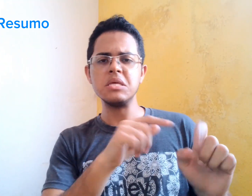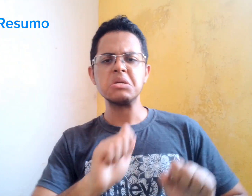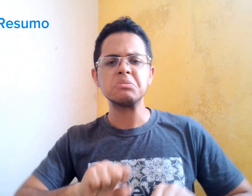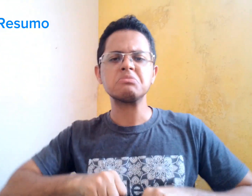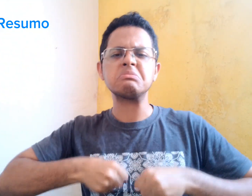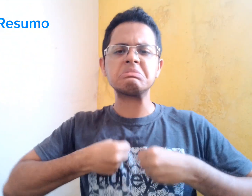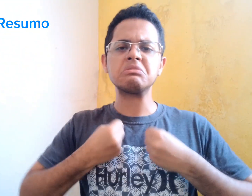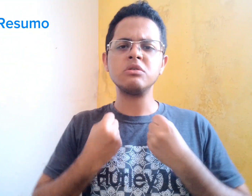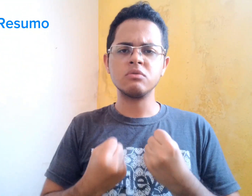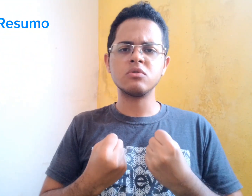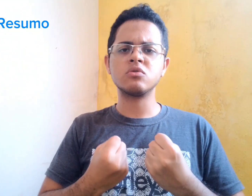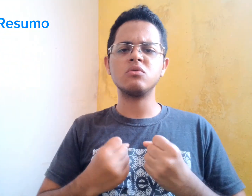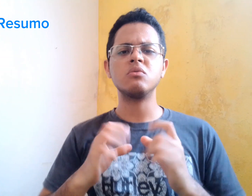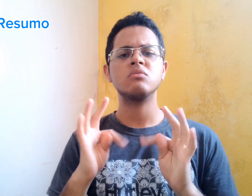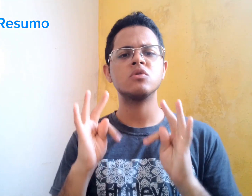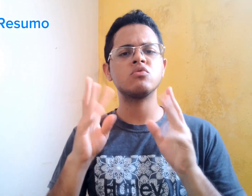Um professor que se esforçou...